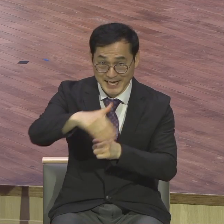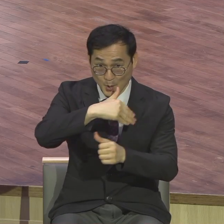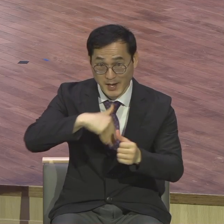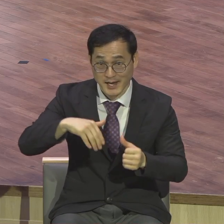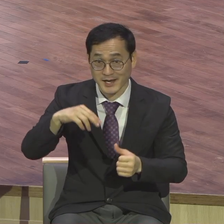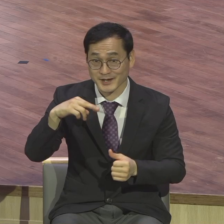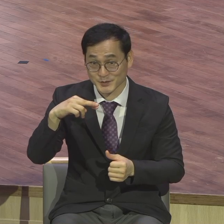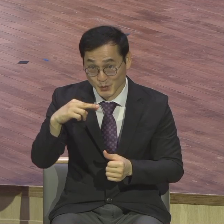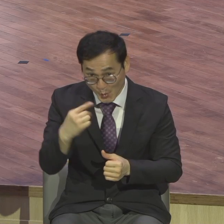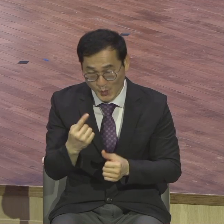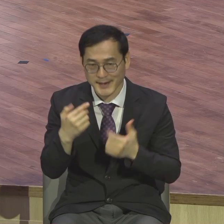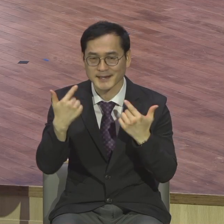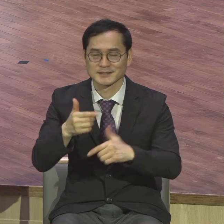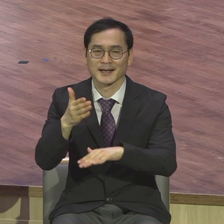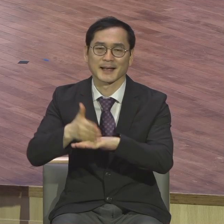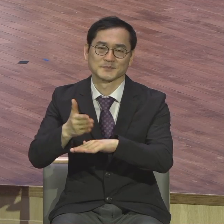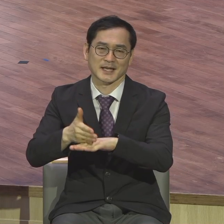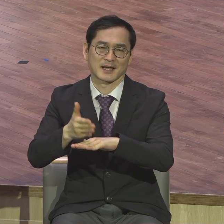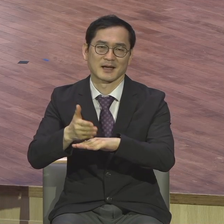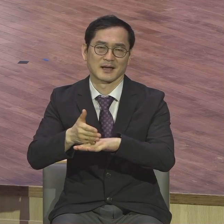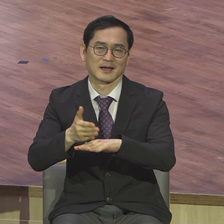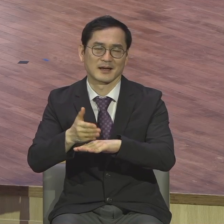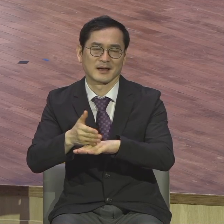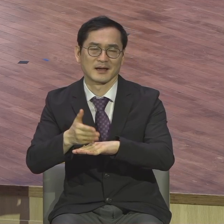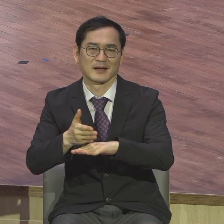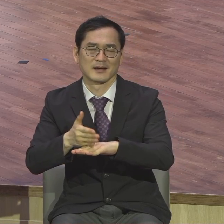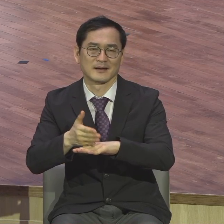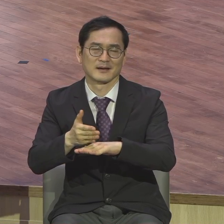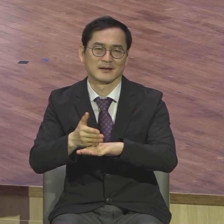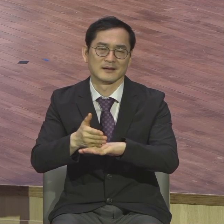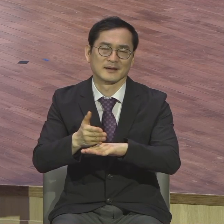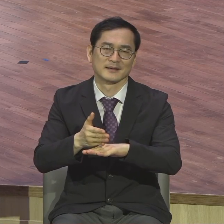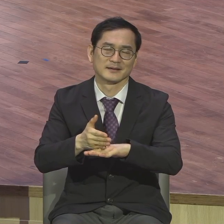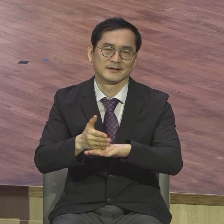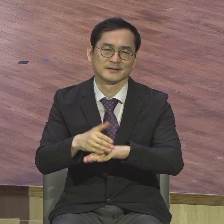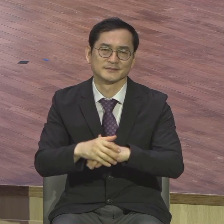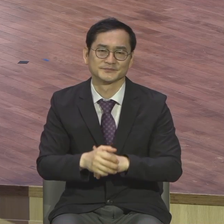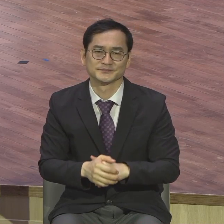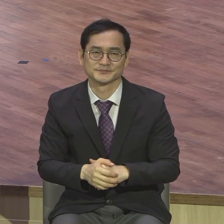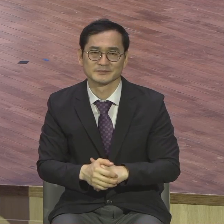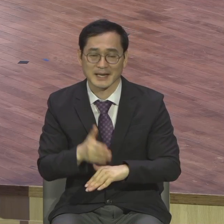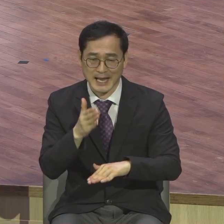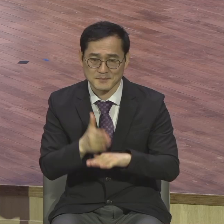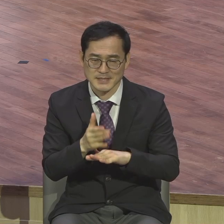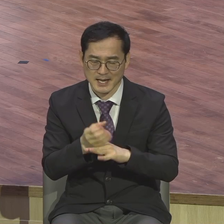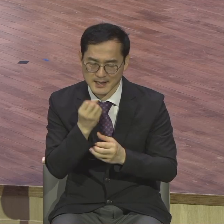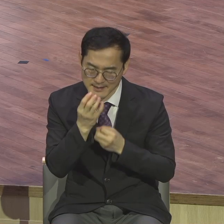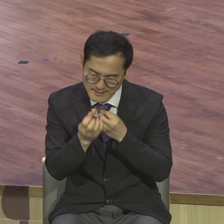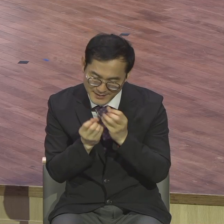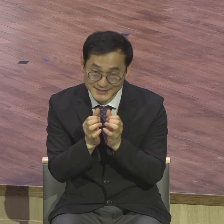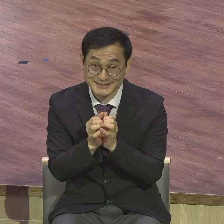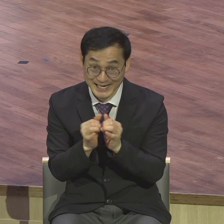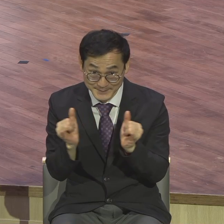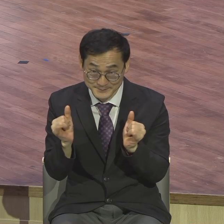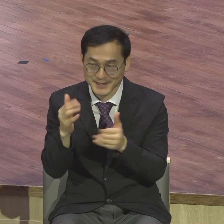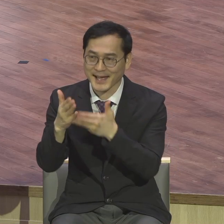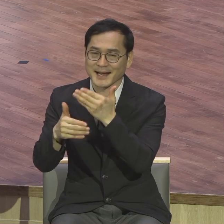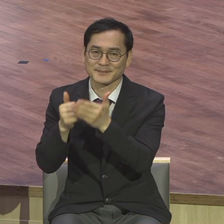감사하세요 감사하세요 감사하는 사람은 하나님이 그 기도를 기뻐 받으십니다